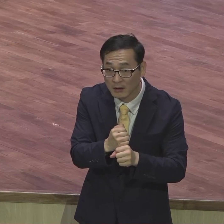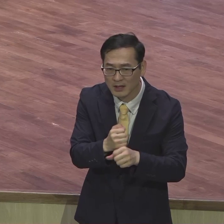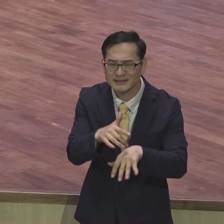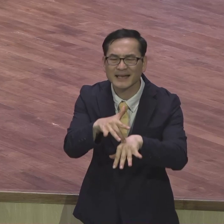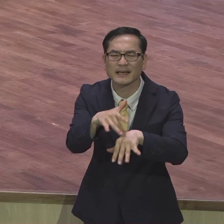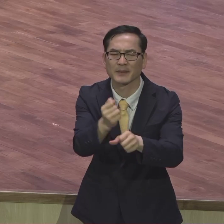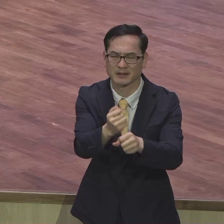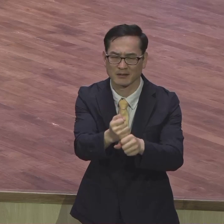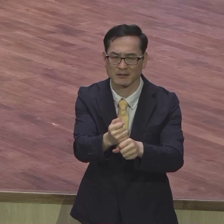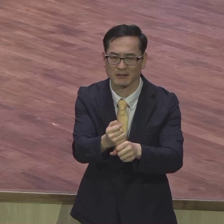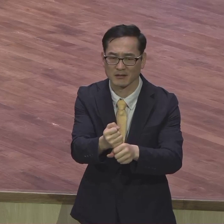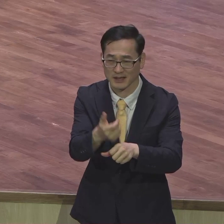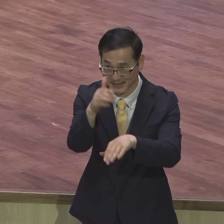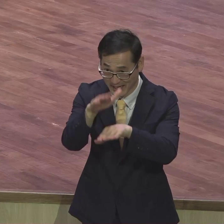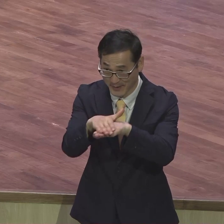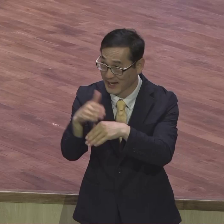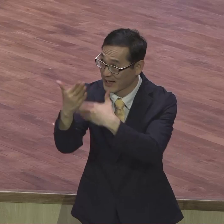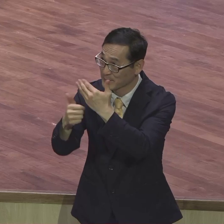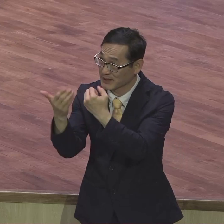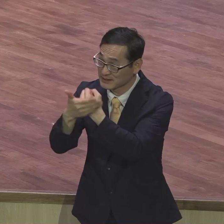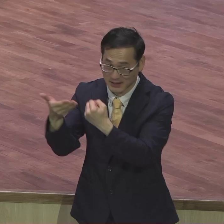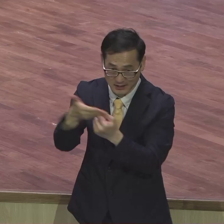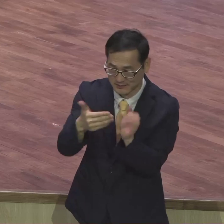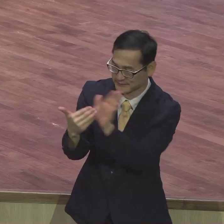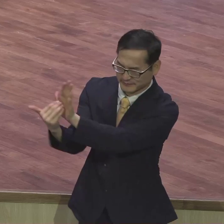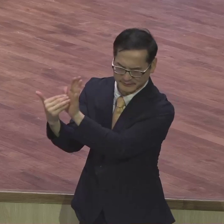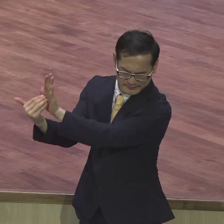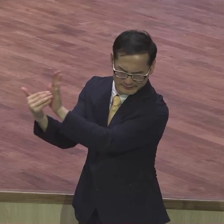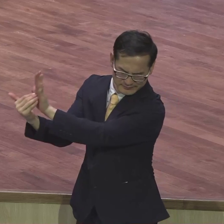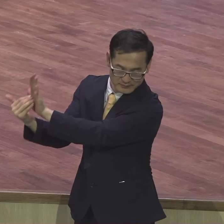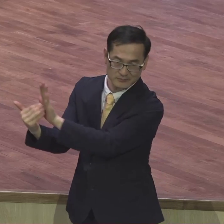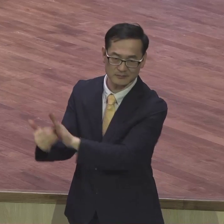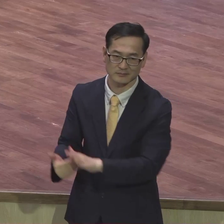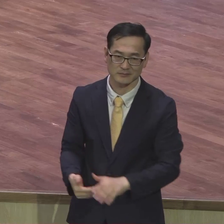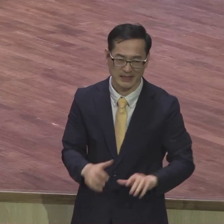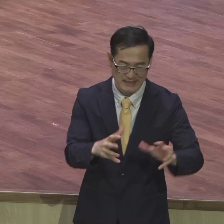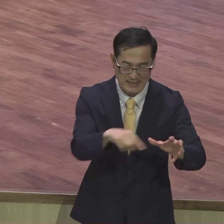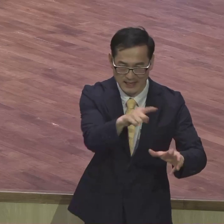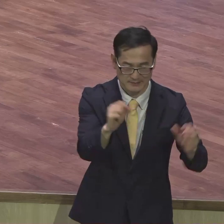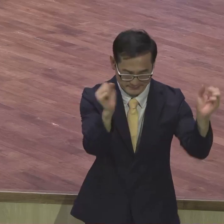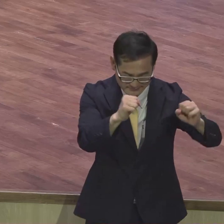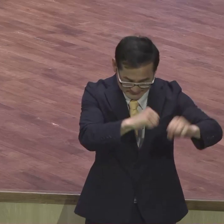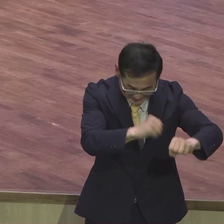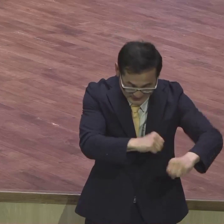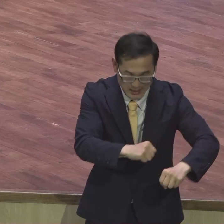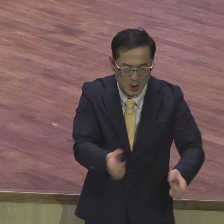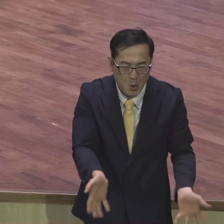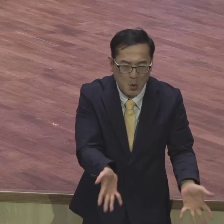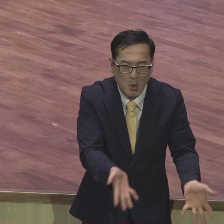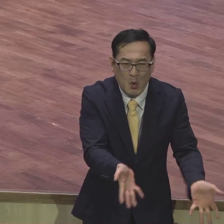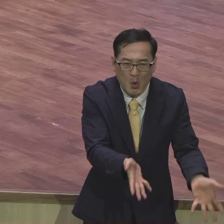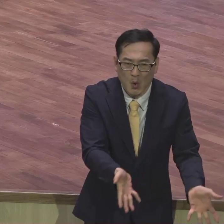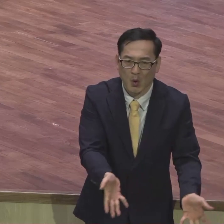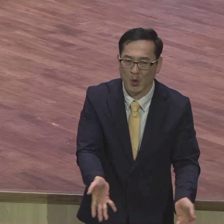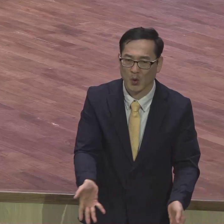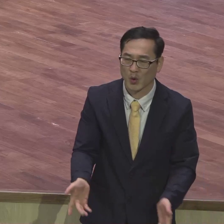예배드리지 못하게 은혜 받지 못하게 이거 가지고 시험 들기하고 낙심하게 만들어서 이거 딱 만들어서